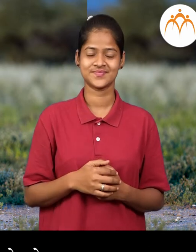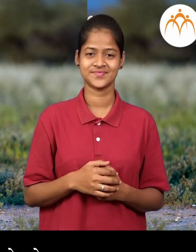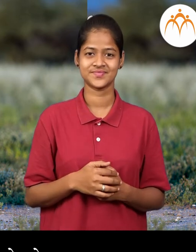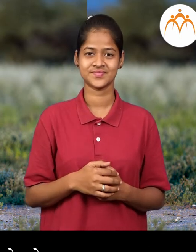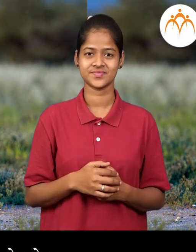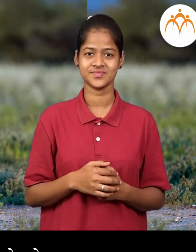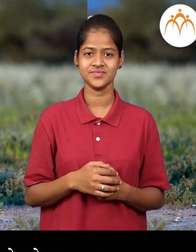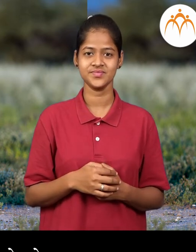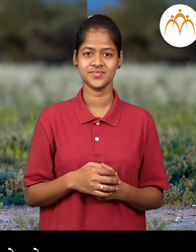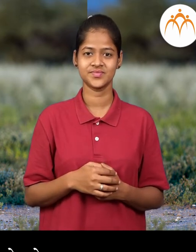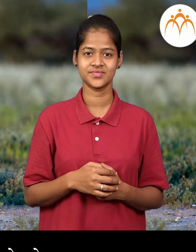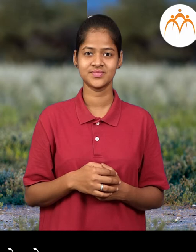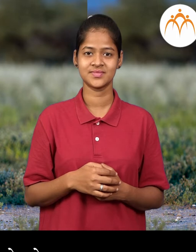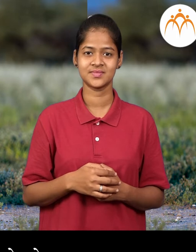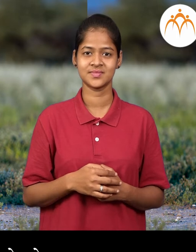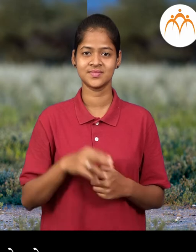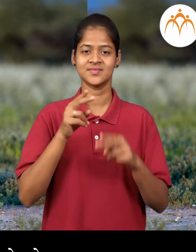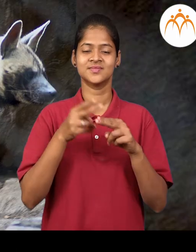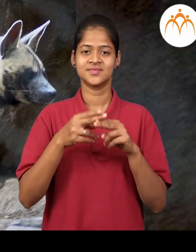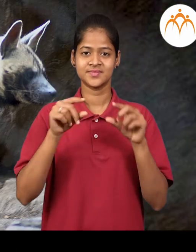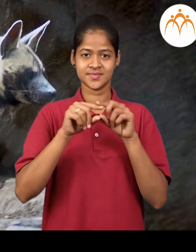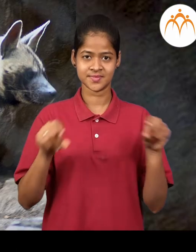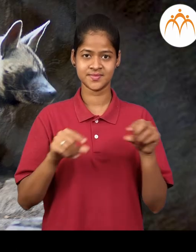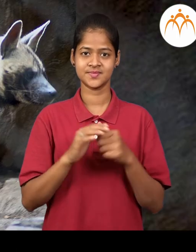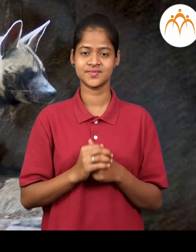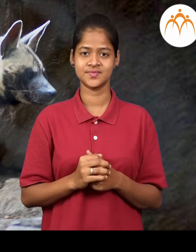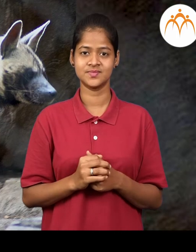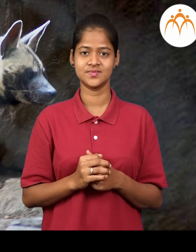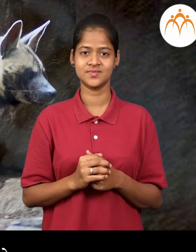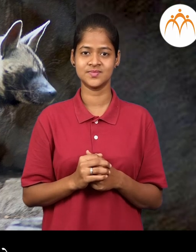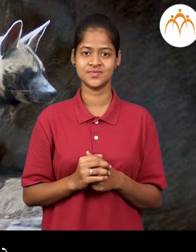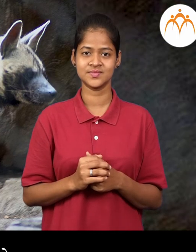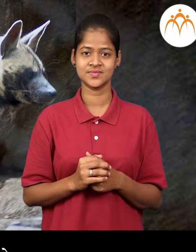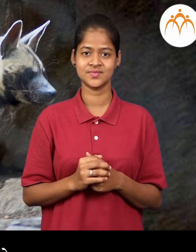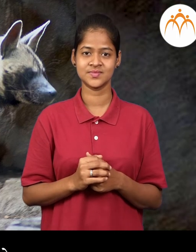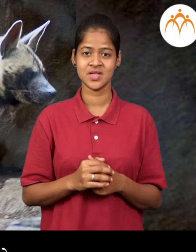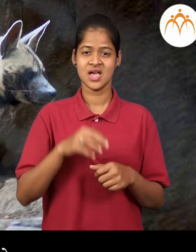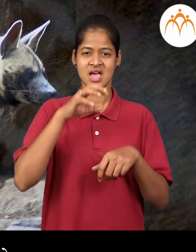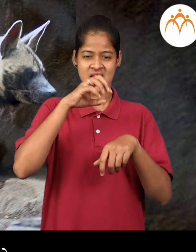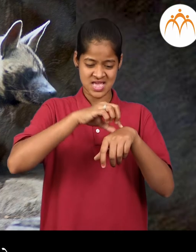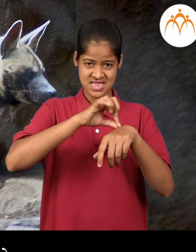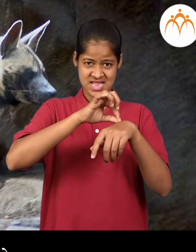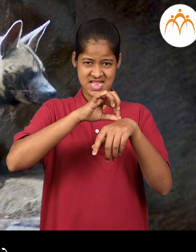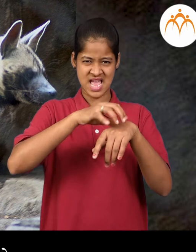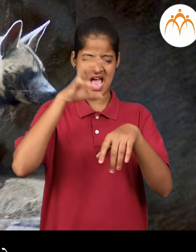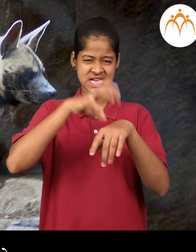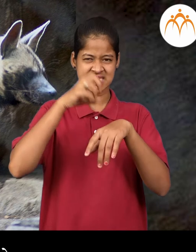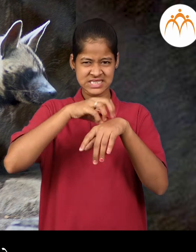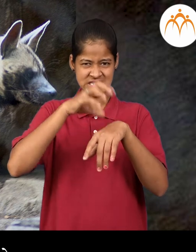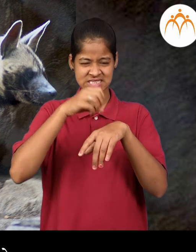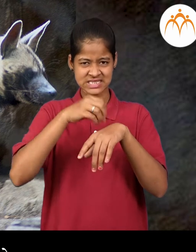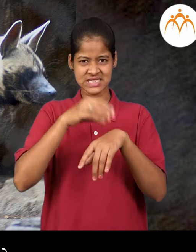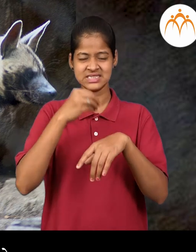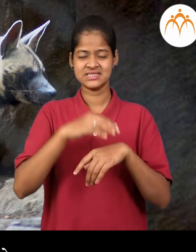पट्टे असतात तरस तरस माउस खातो